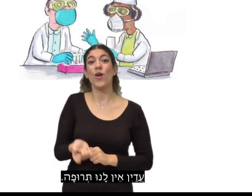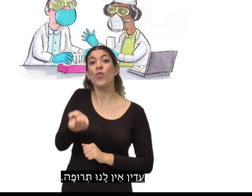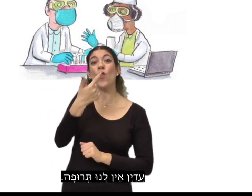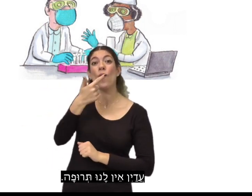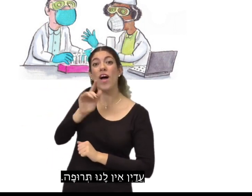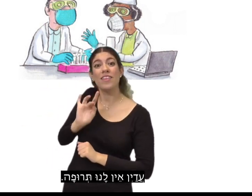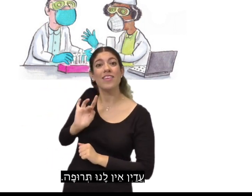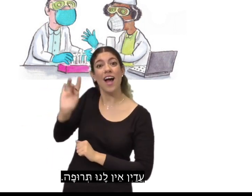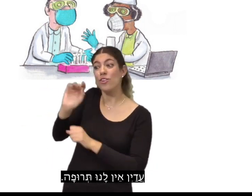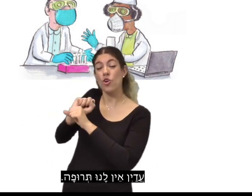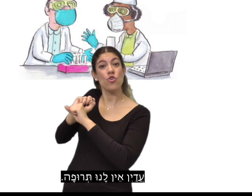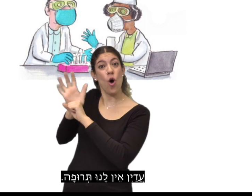עדיין אין לנו תרופה.